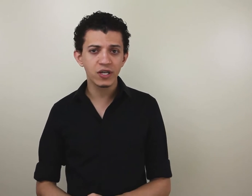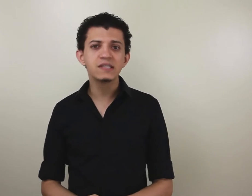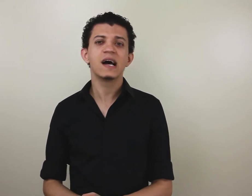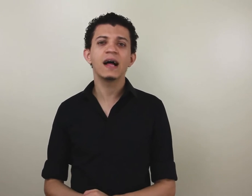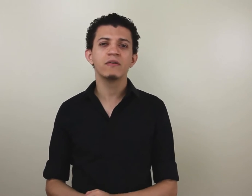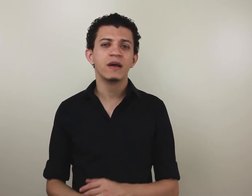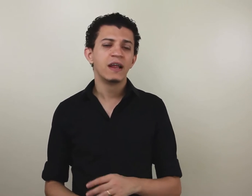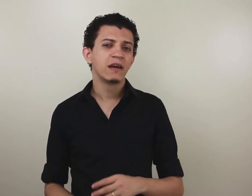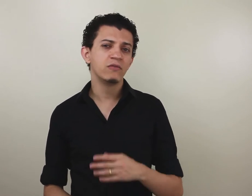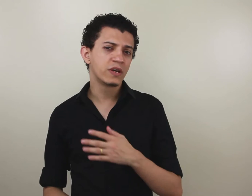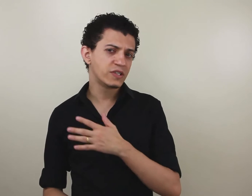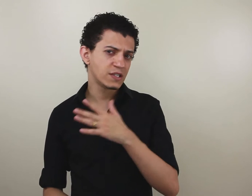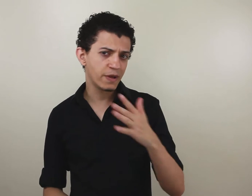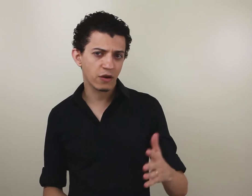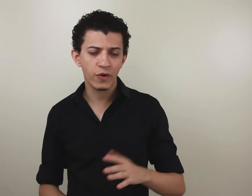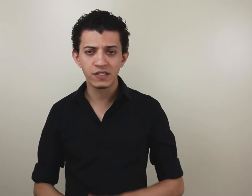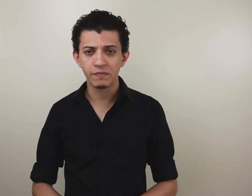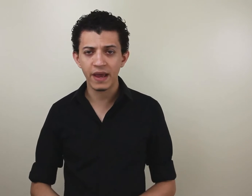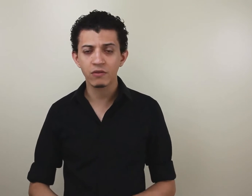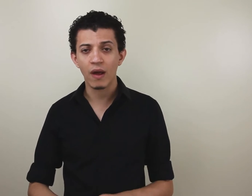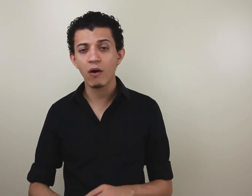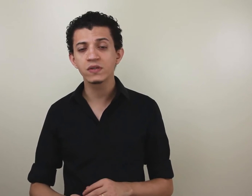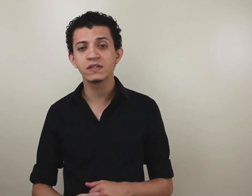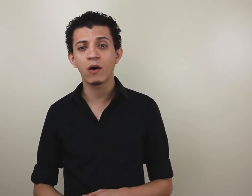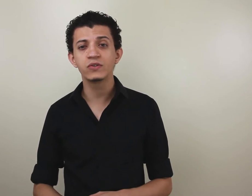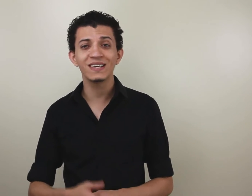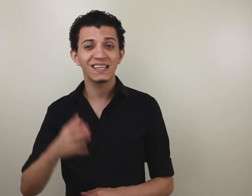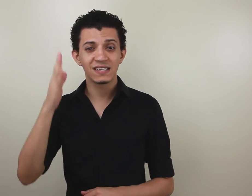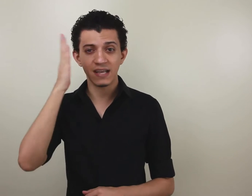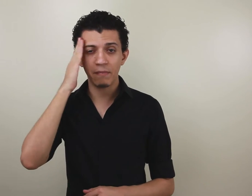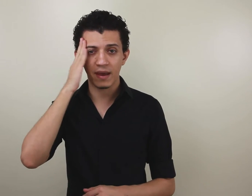utilizado no que diz respeito a conhecimento é o sinal de saber.